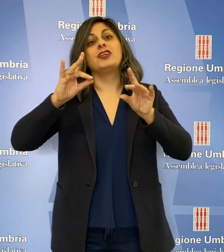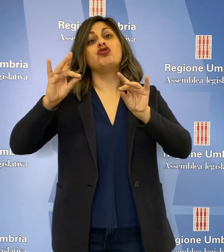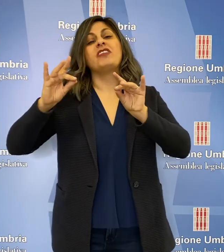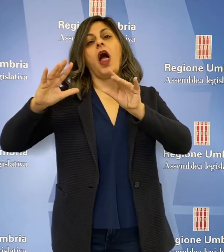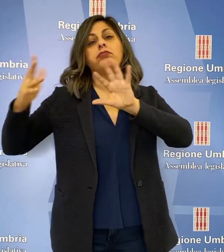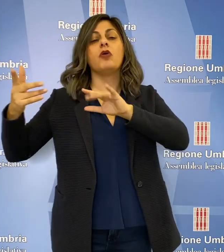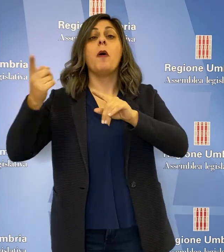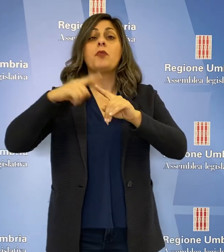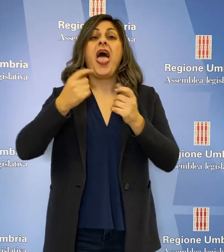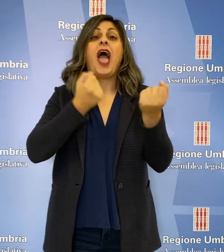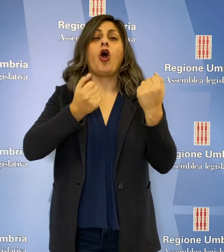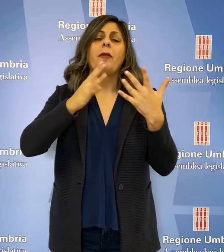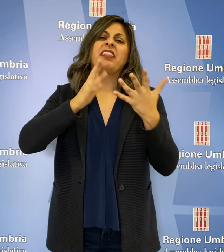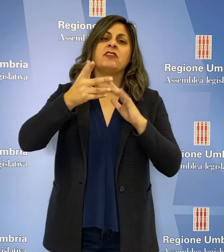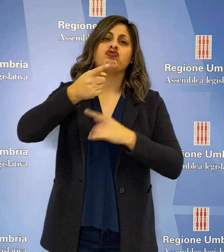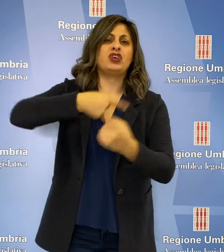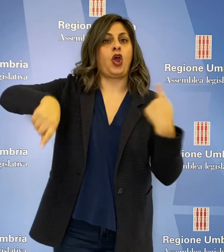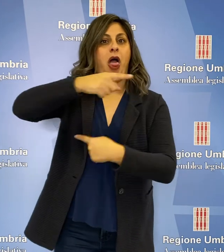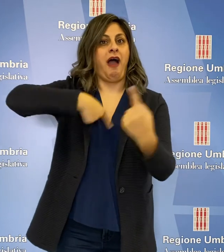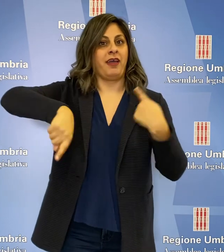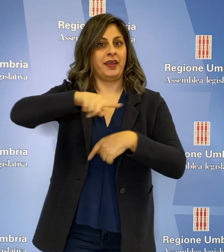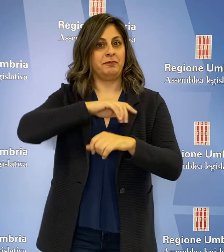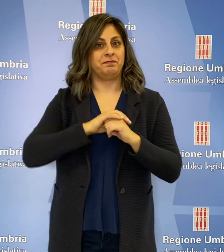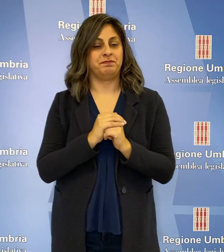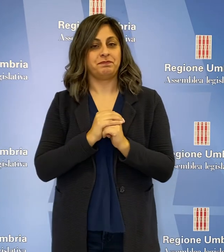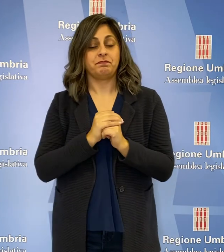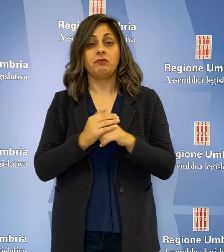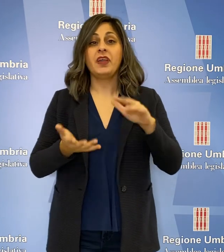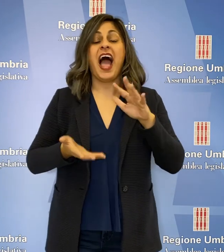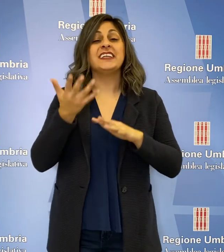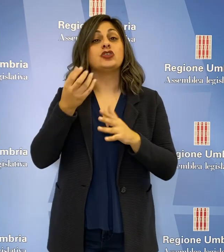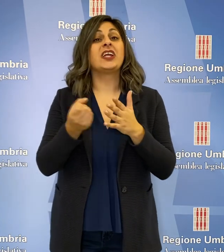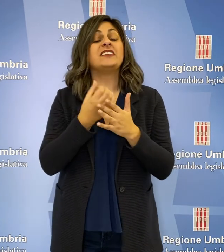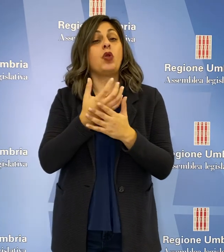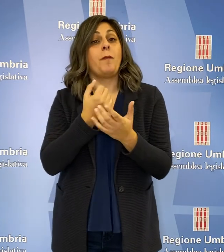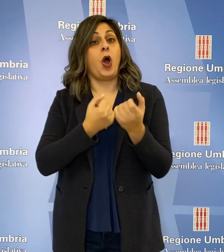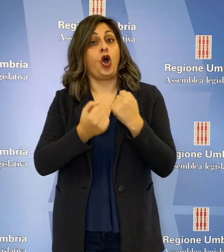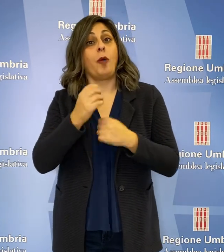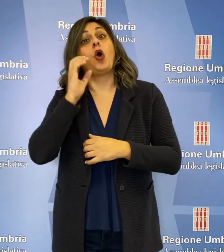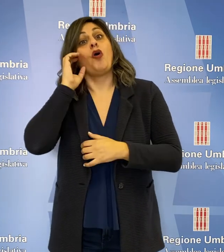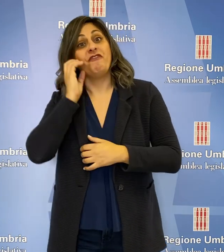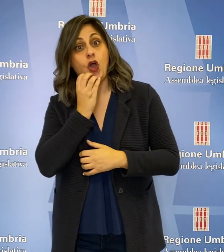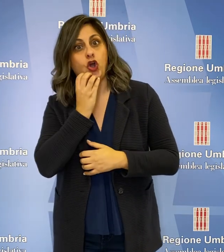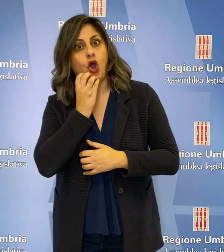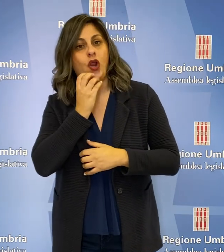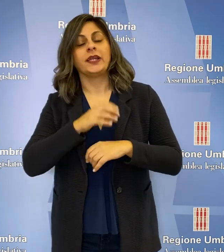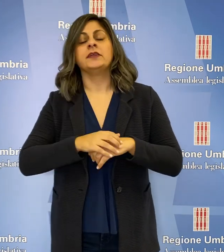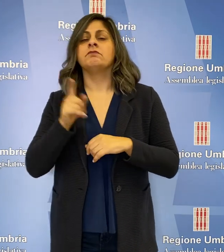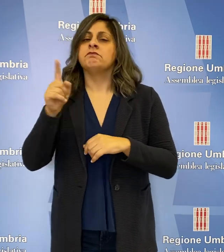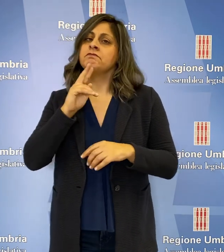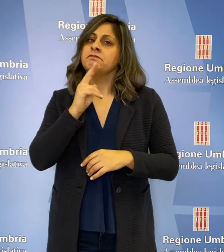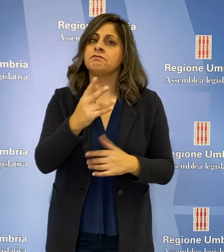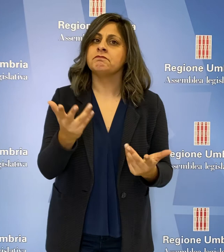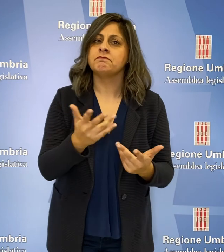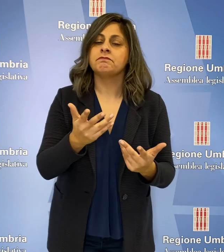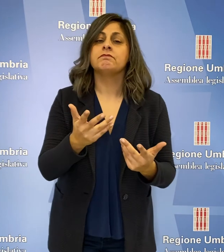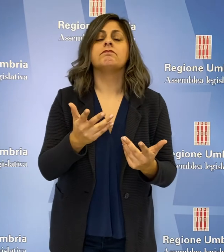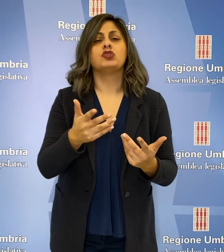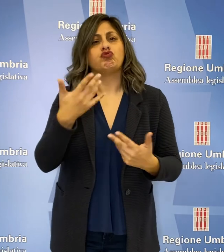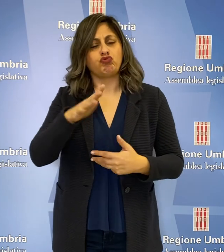e verso un'economia circolare. L'assessore allo sviluppo economico, Michele Fioroni, ha replicato che oltre